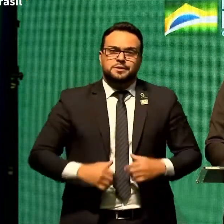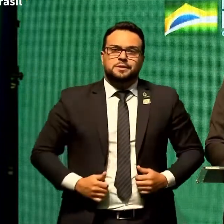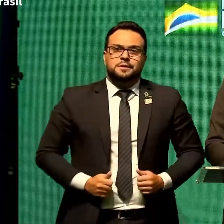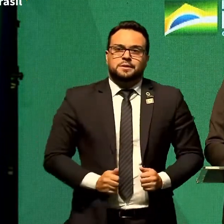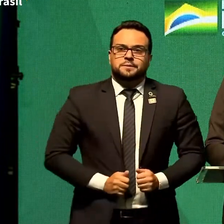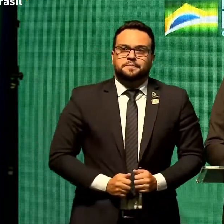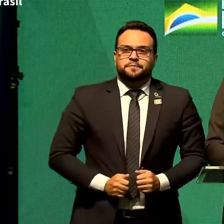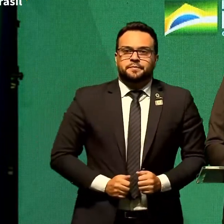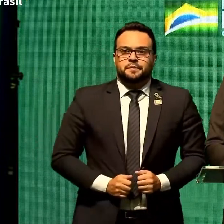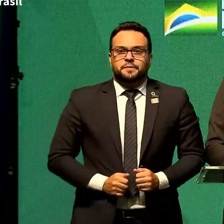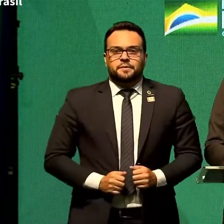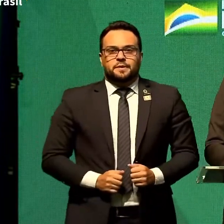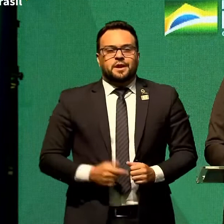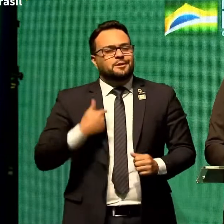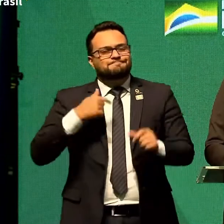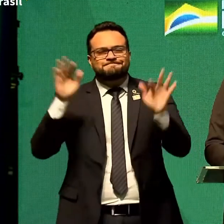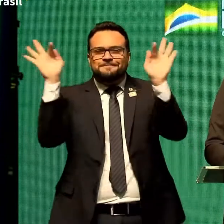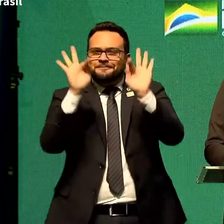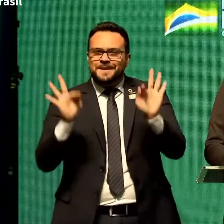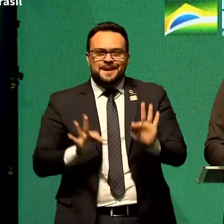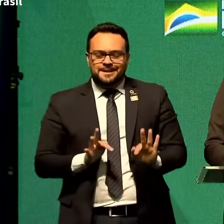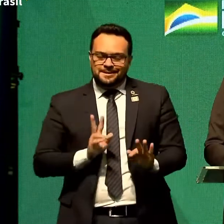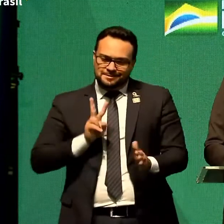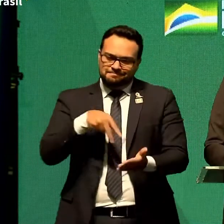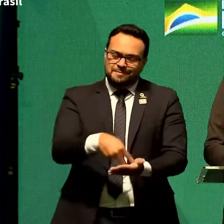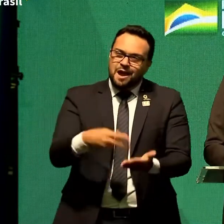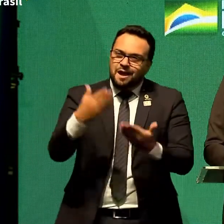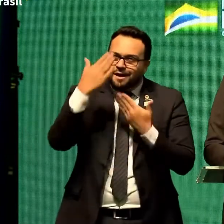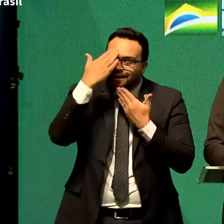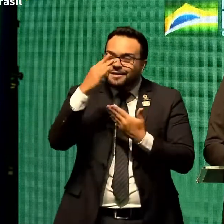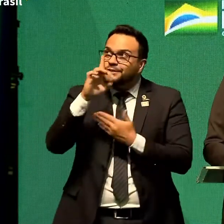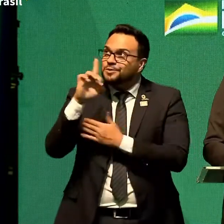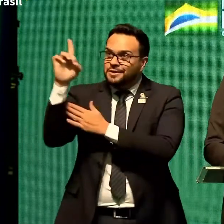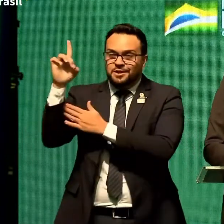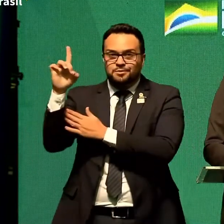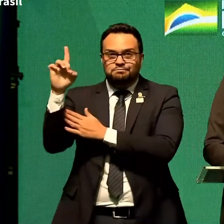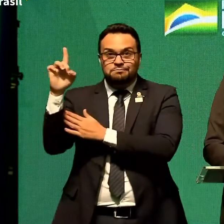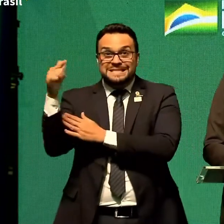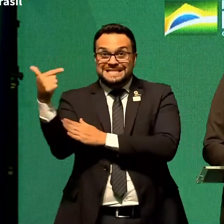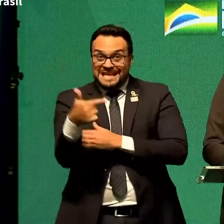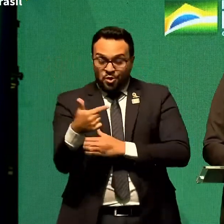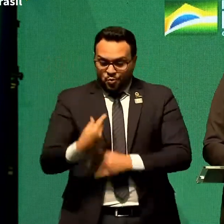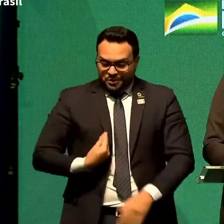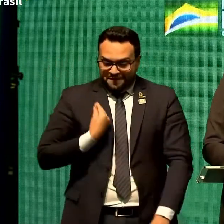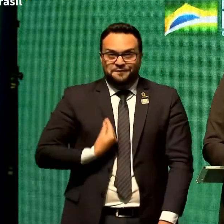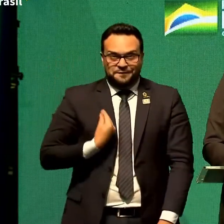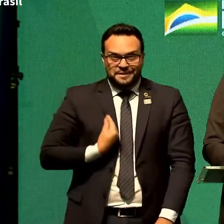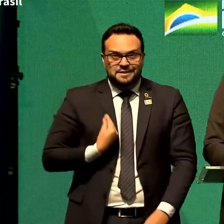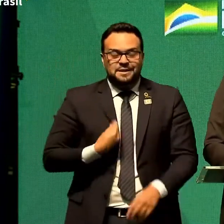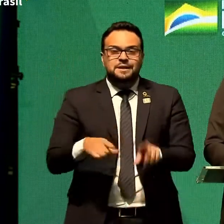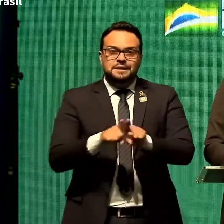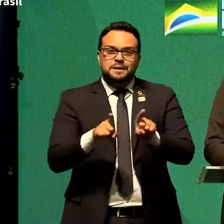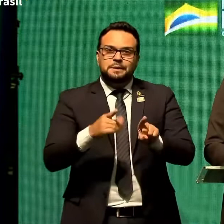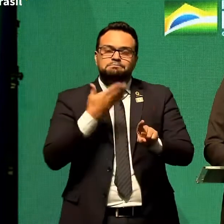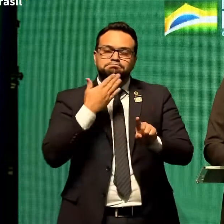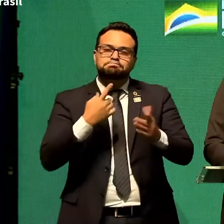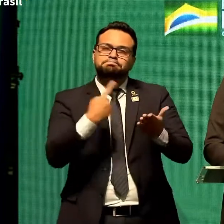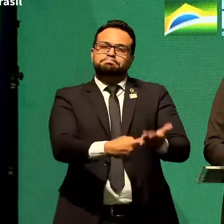estou muito feliz de estar aqui agradeço a Deus pela minha segunda vida e pela missão